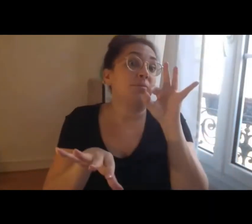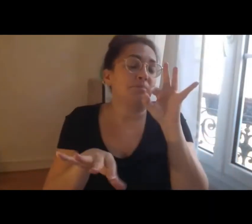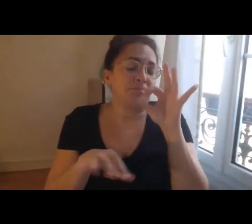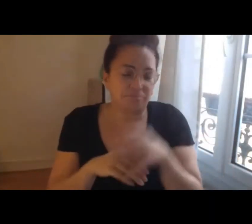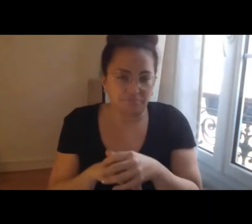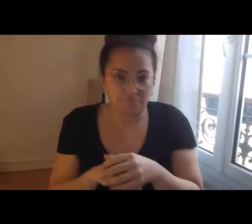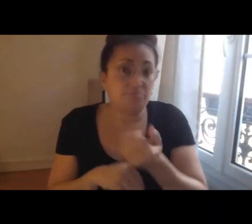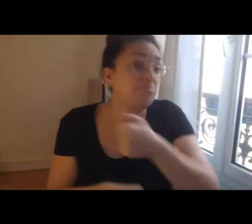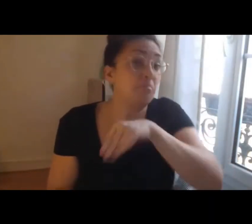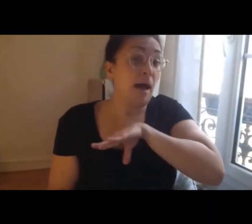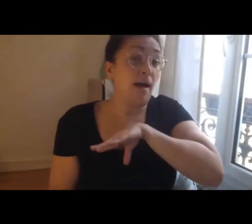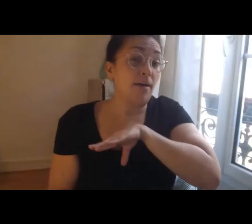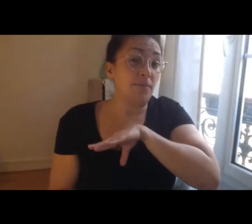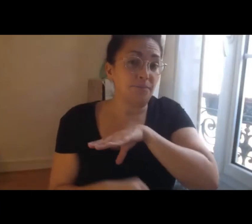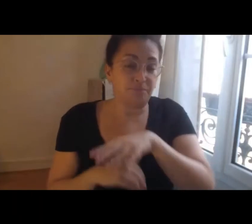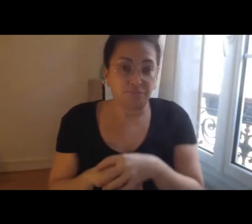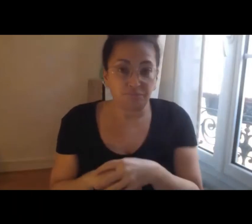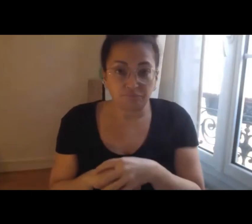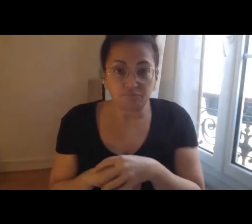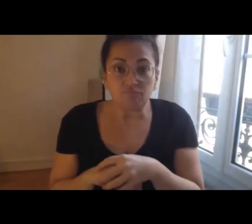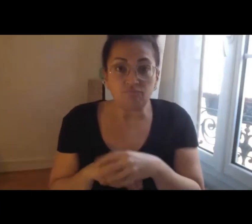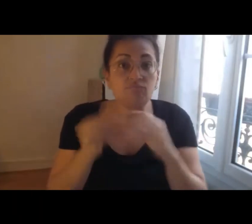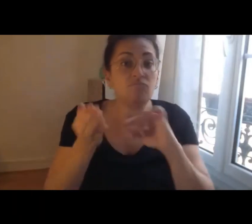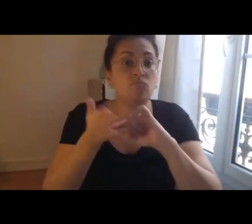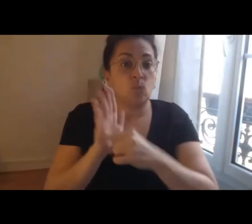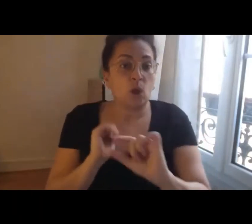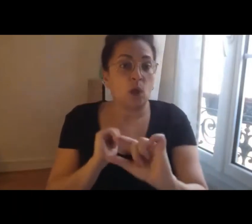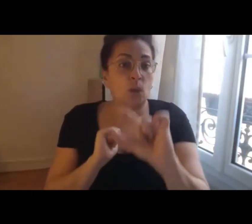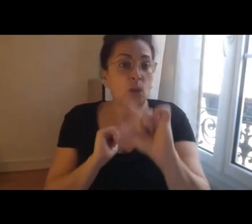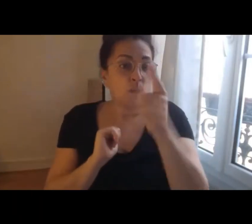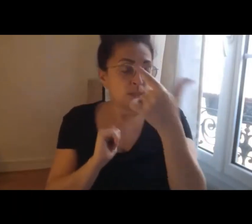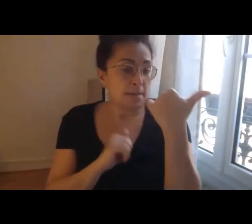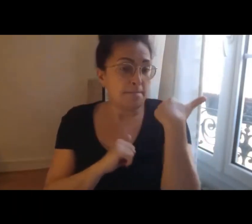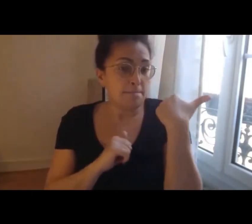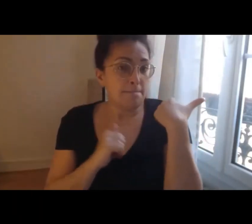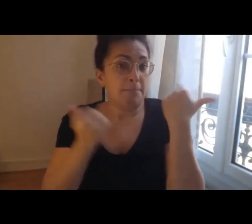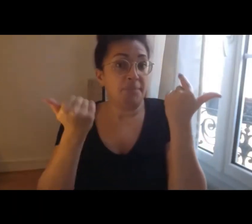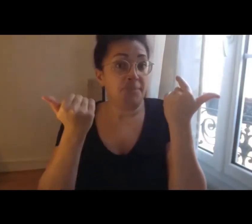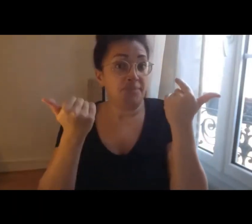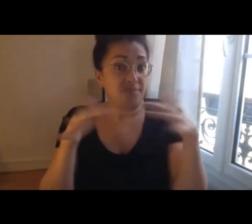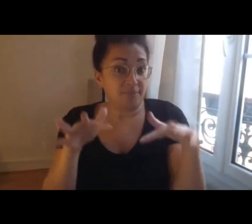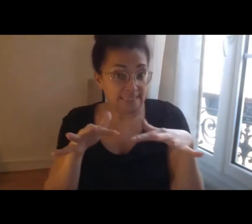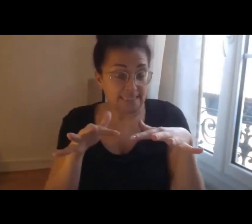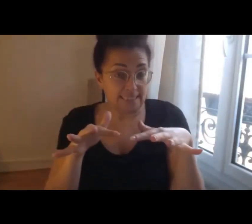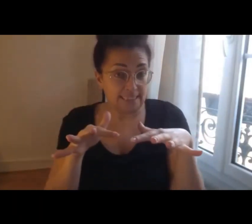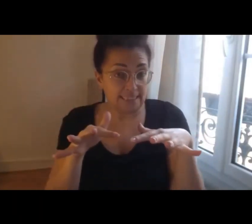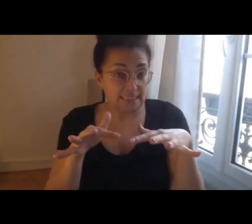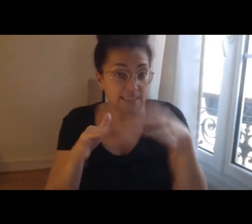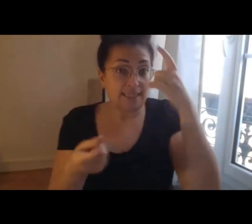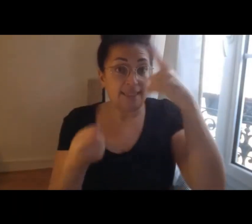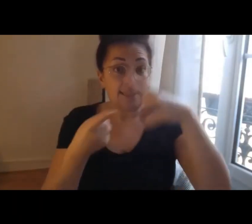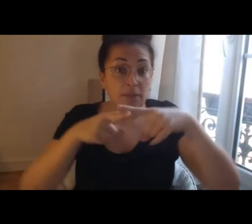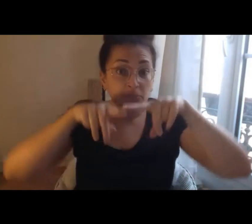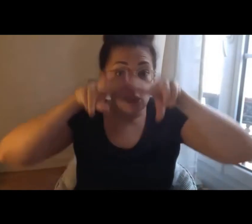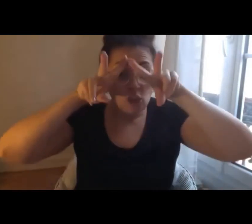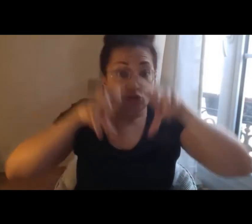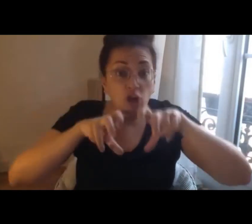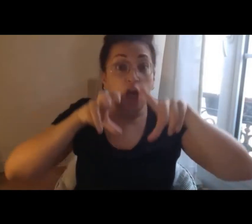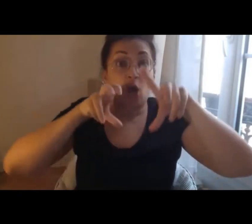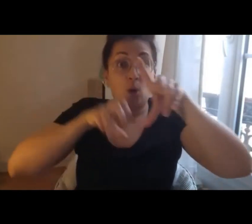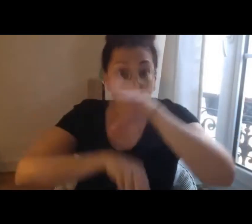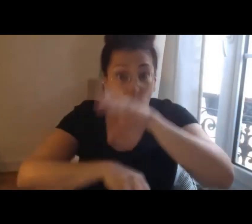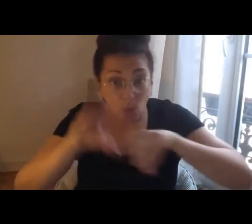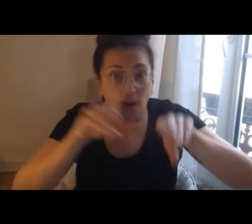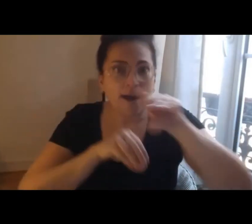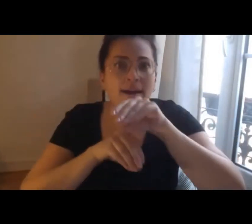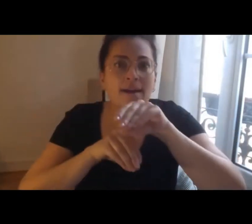que je pouvais mettre en avant pour expliciter cette dimension de recherche appliquée. Pour ce qui est du